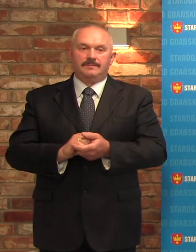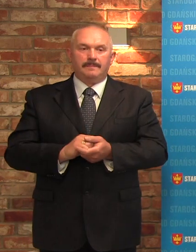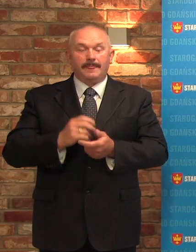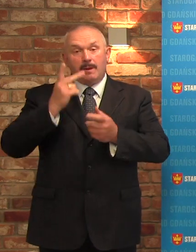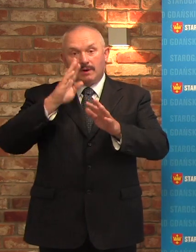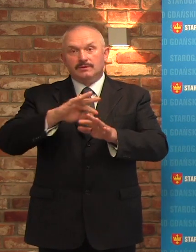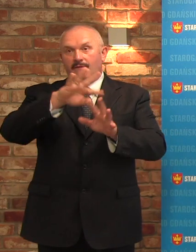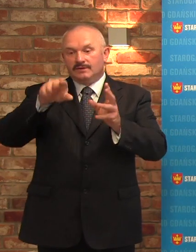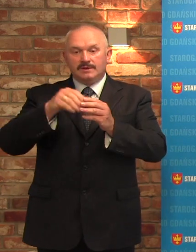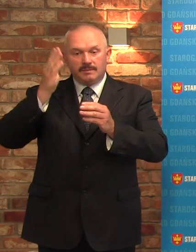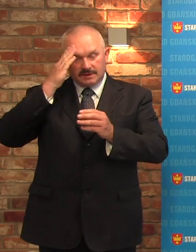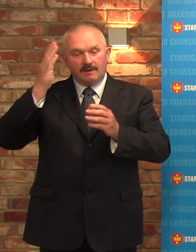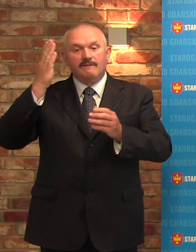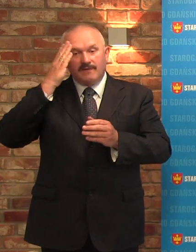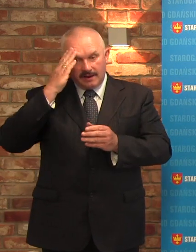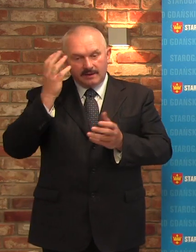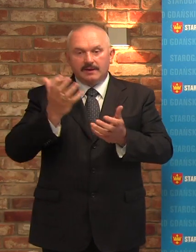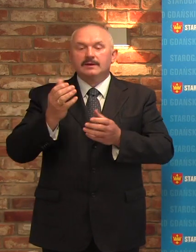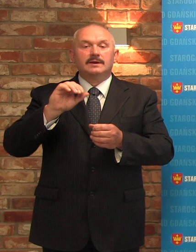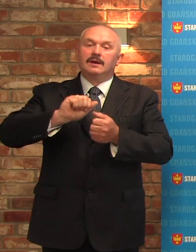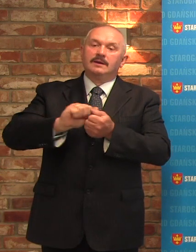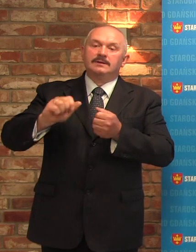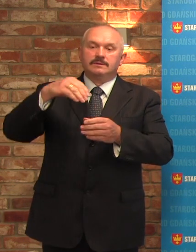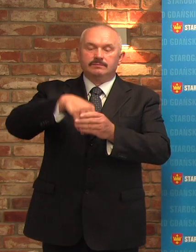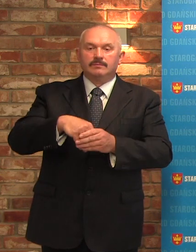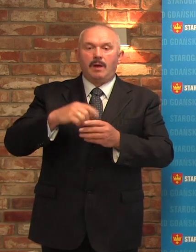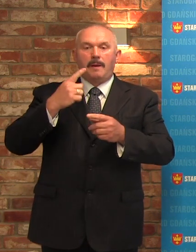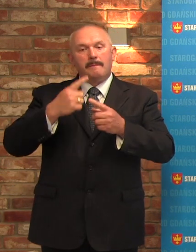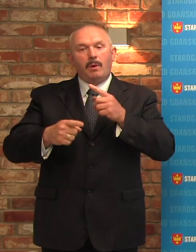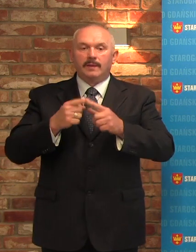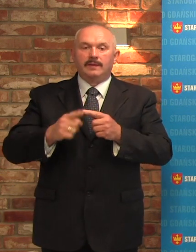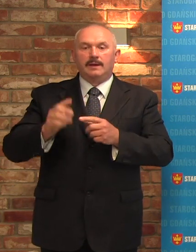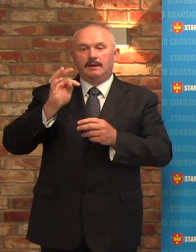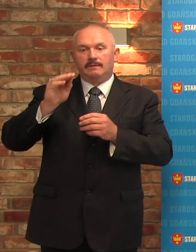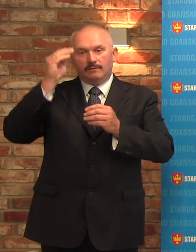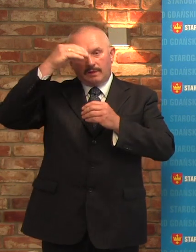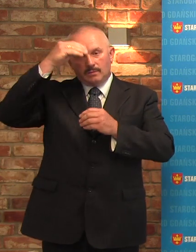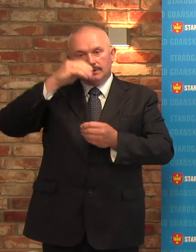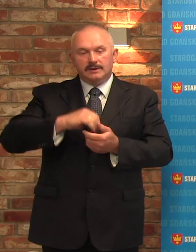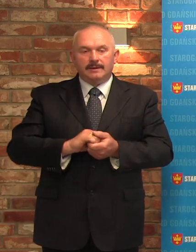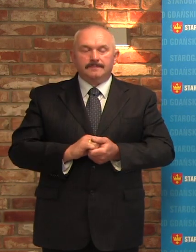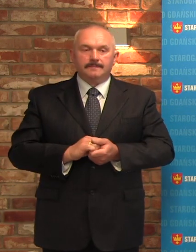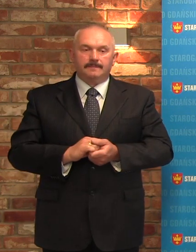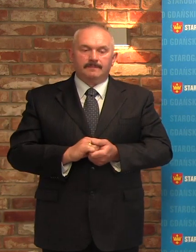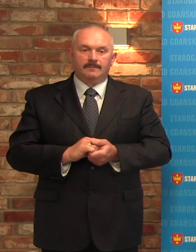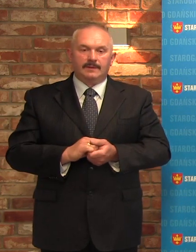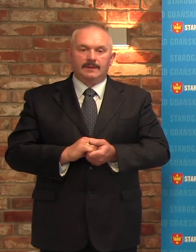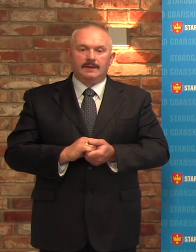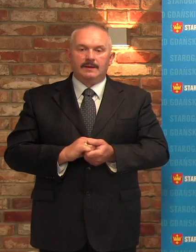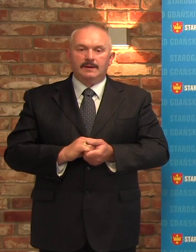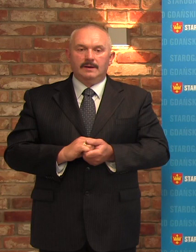Starogardu skączepnie inspiracje i kto jest jego politycznym mentorem. Okazuje się, że